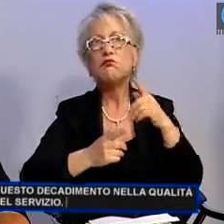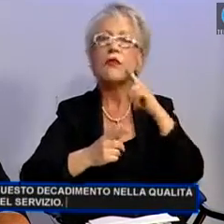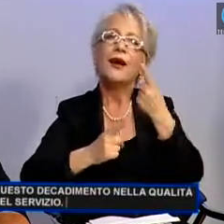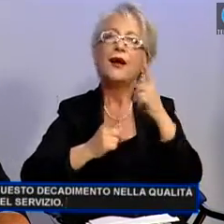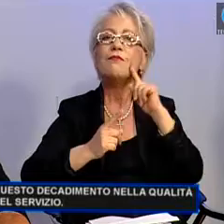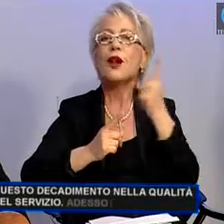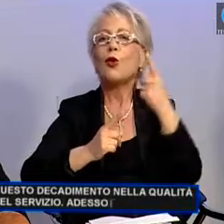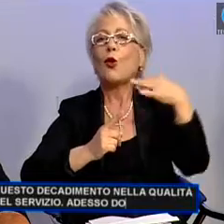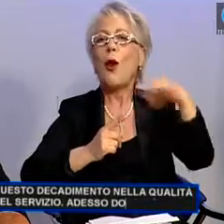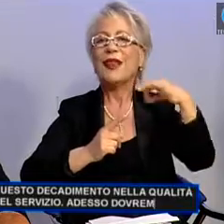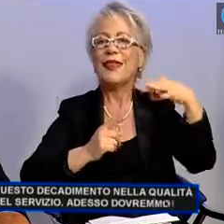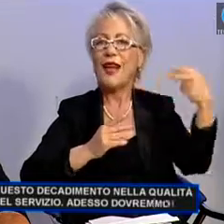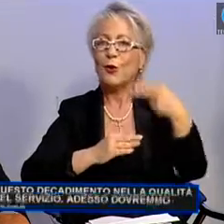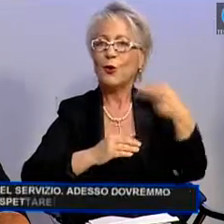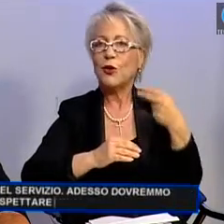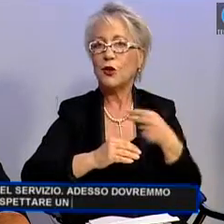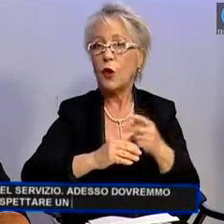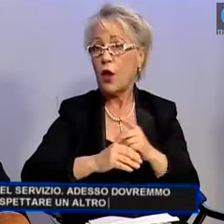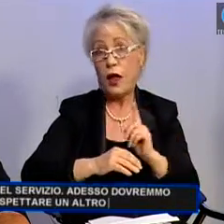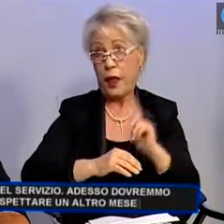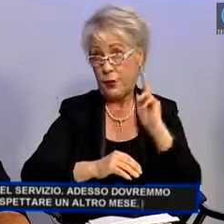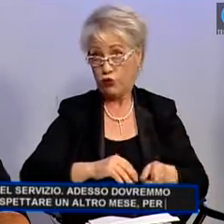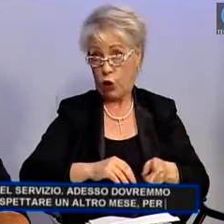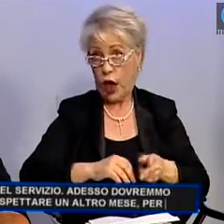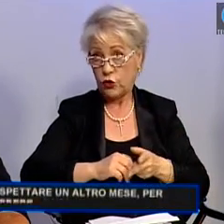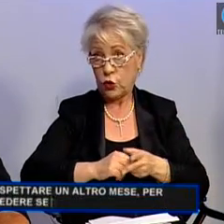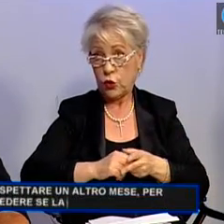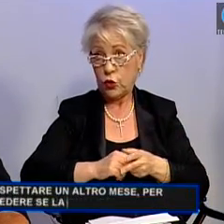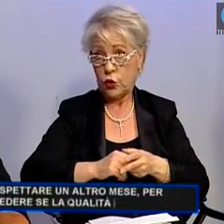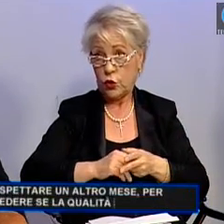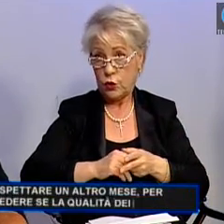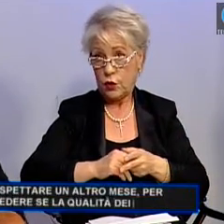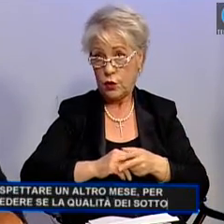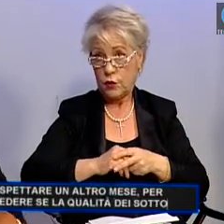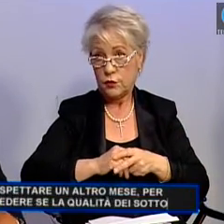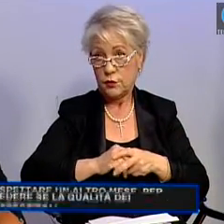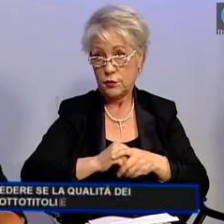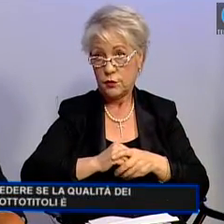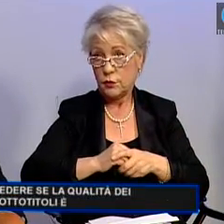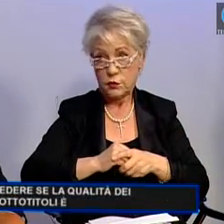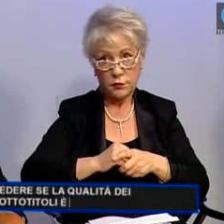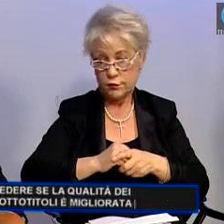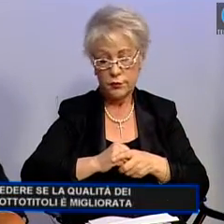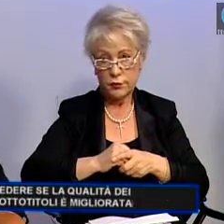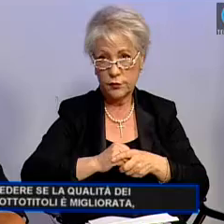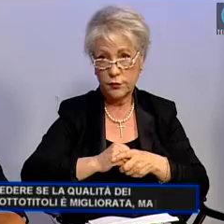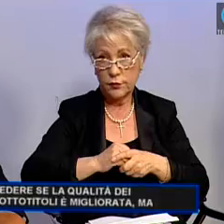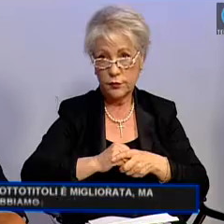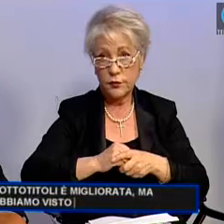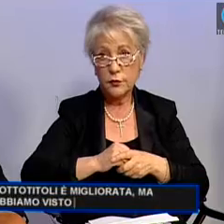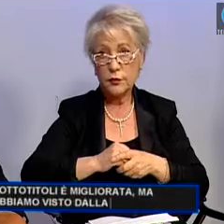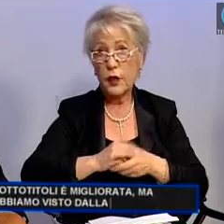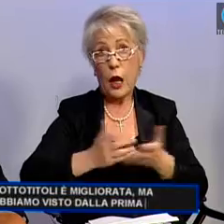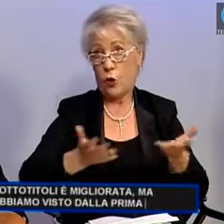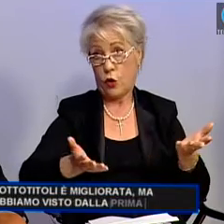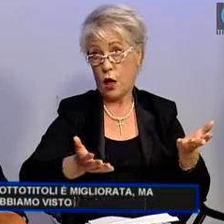Adesso dovremo aspettare un altro mese per vedere se la qualità dei sottotitoli è migliorata, ma abbiamo visto dalla prima